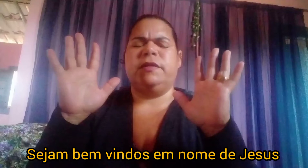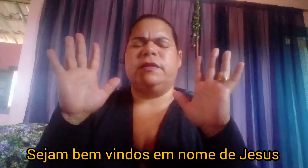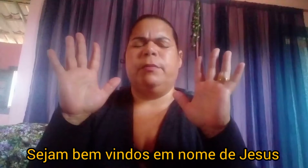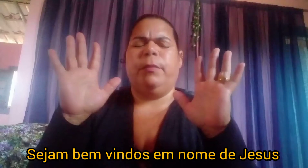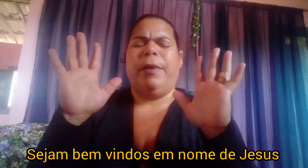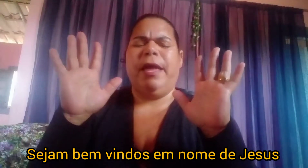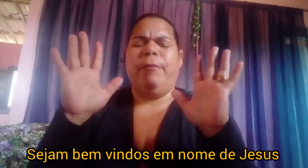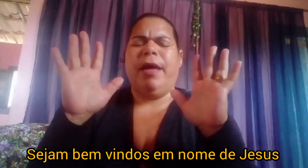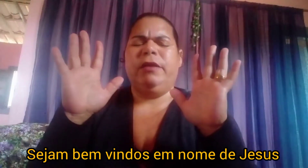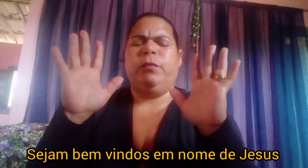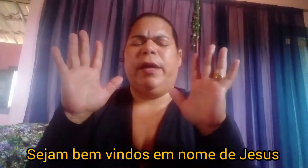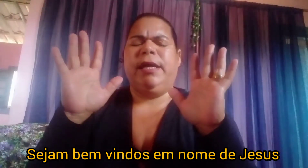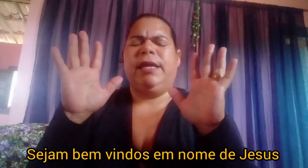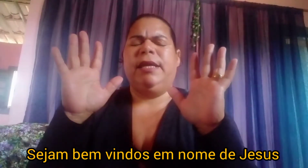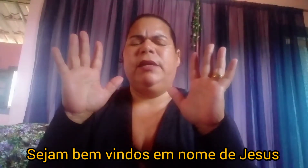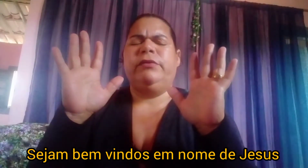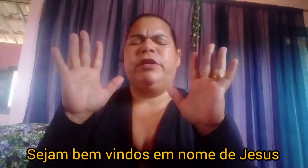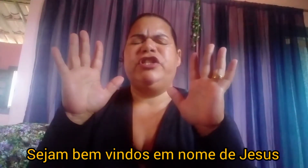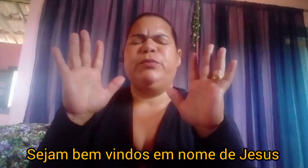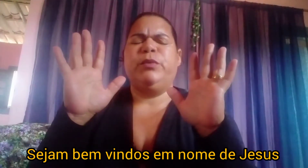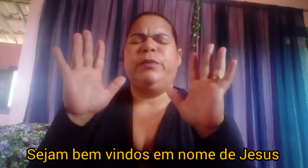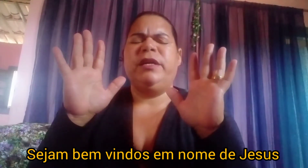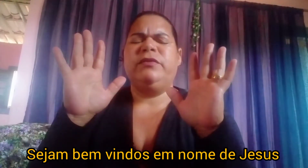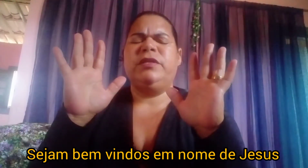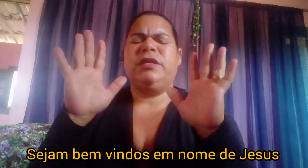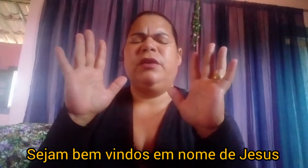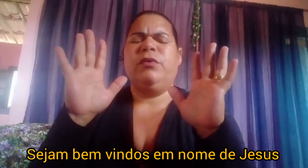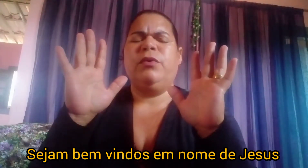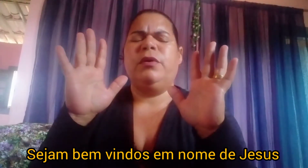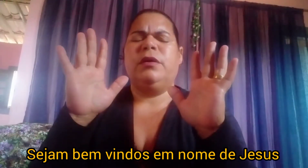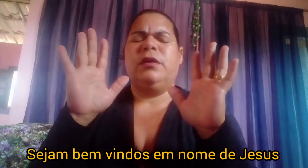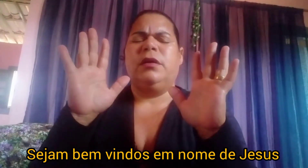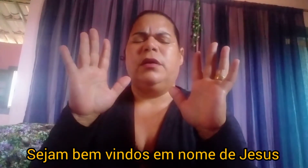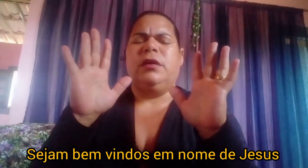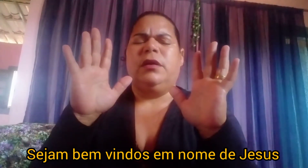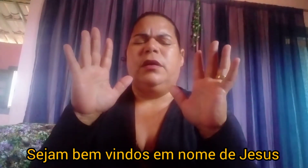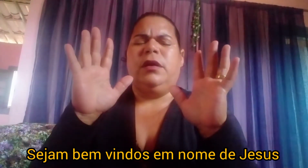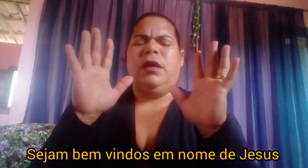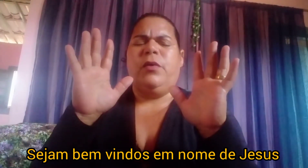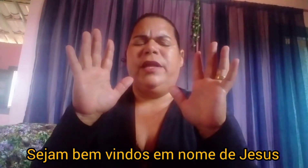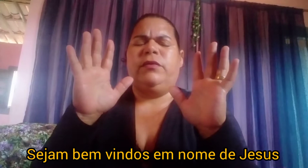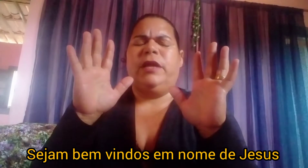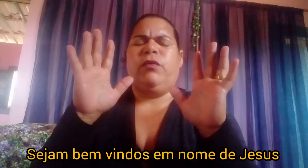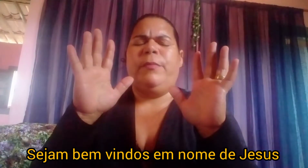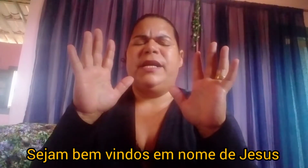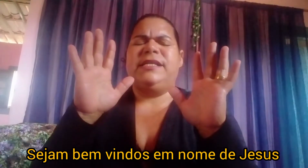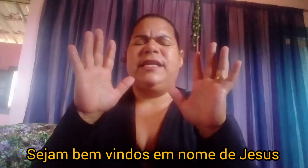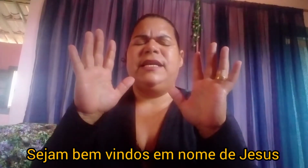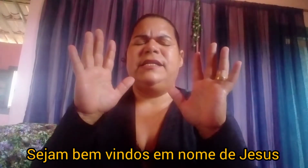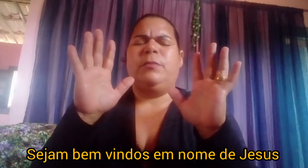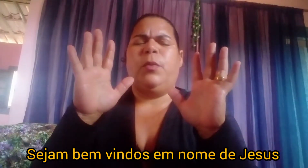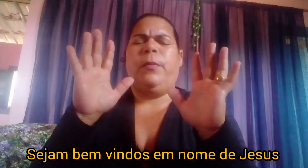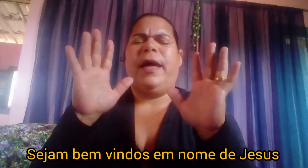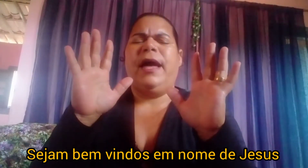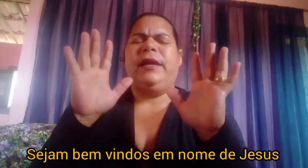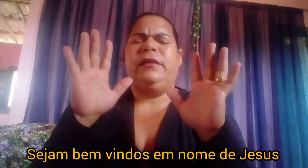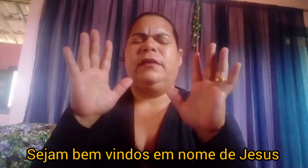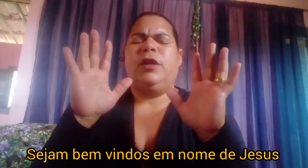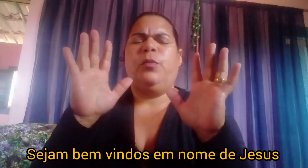Pai amado, Pai querido, neste momento, Senhor, eu entro na Tua presença, meu Pai, não